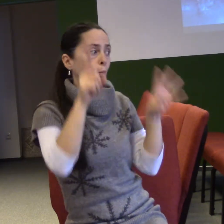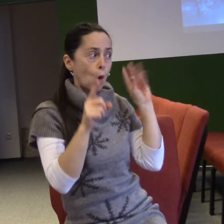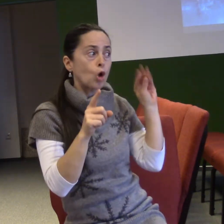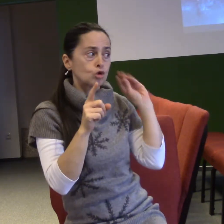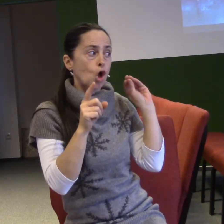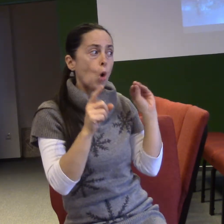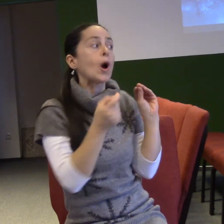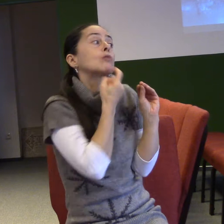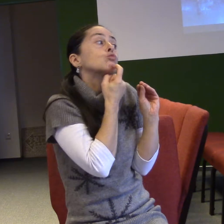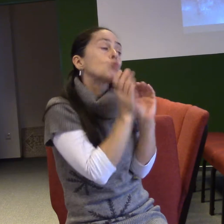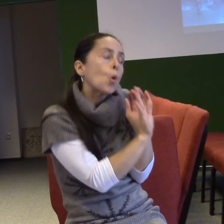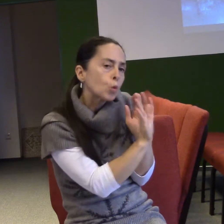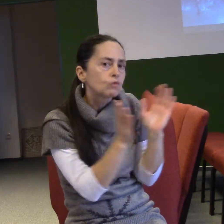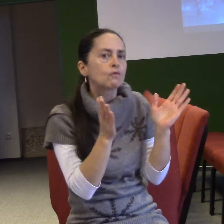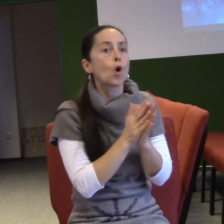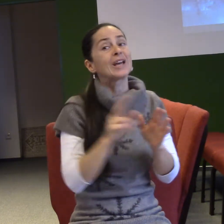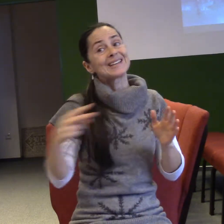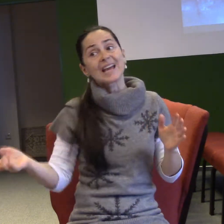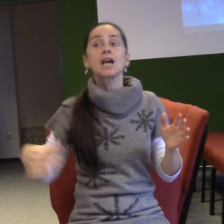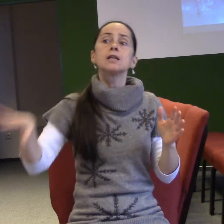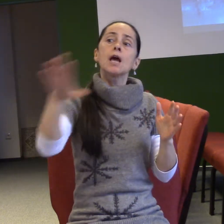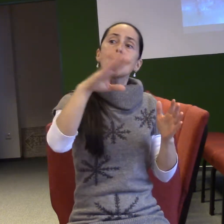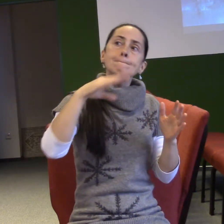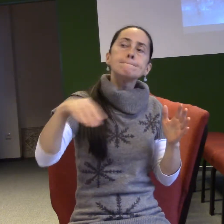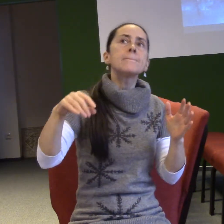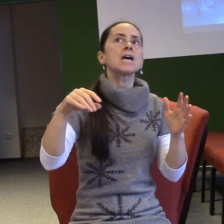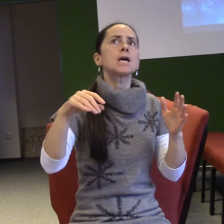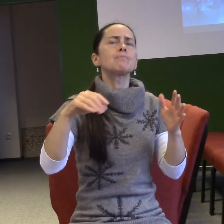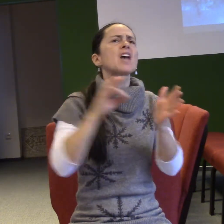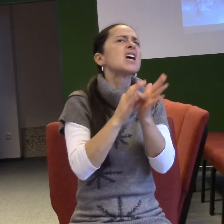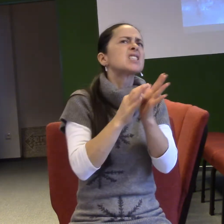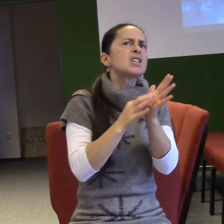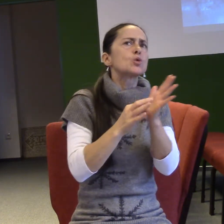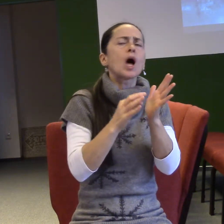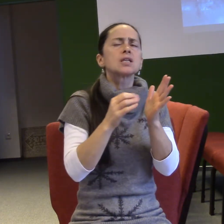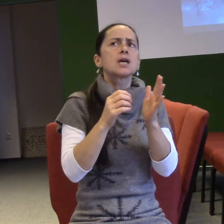Někdy jsou situace, kdyby mi stačilo, kdyby Bůh by se zastavil na prvním řádku. Neboj se.